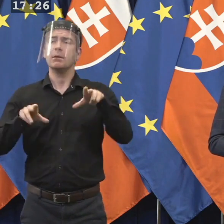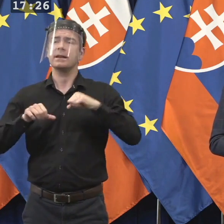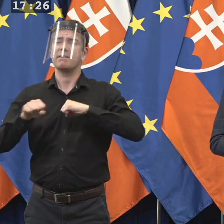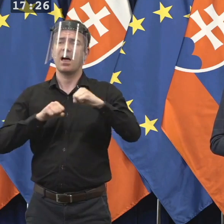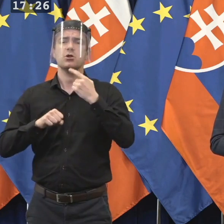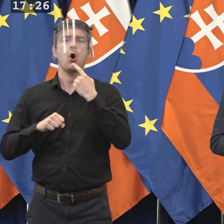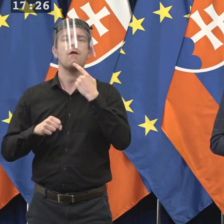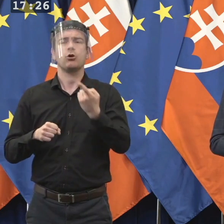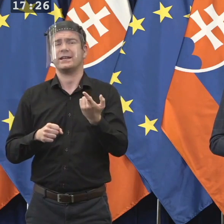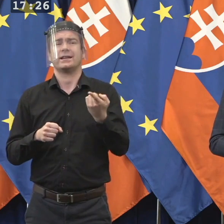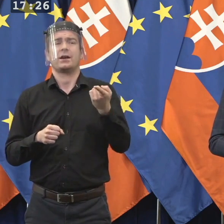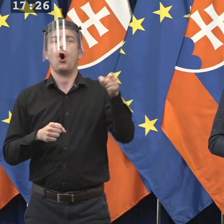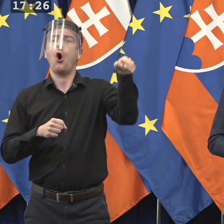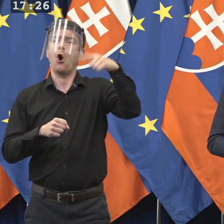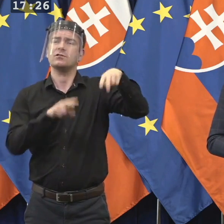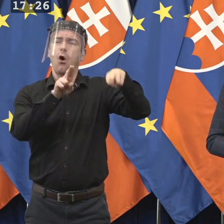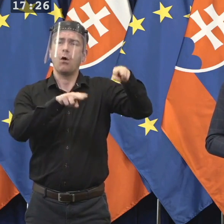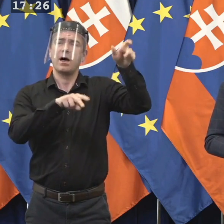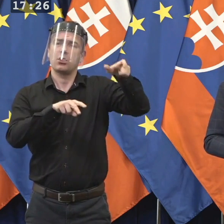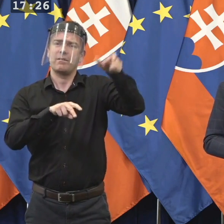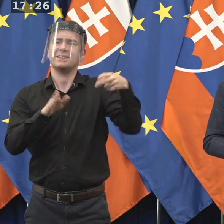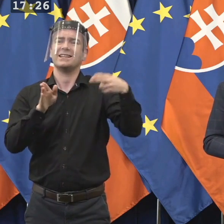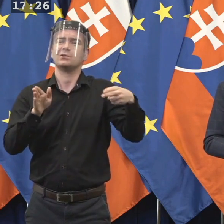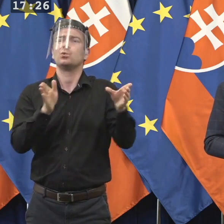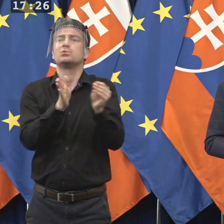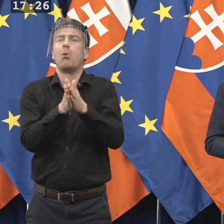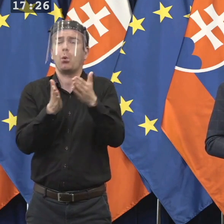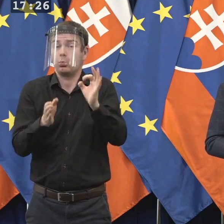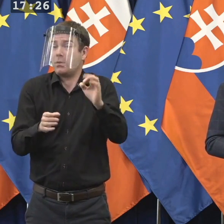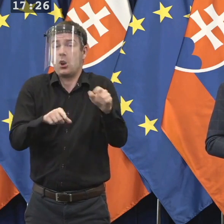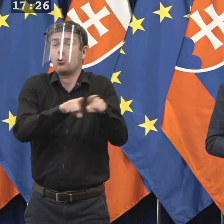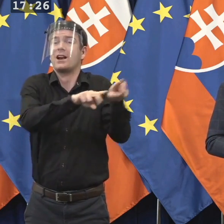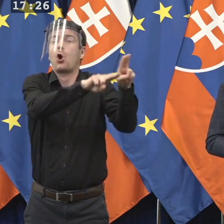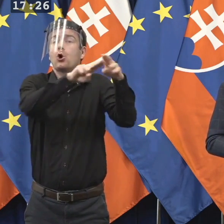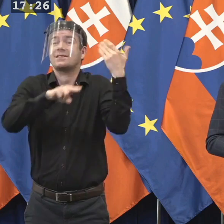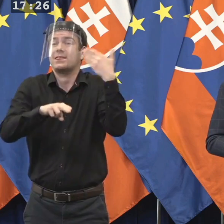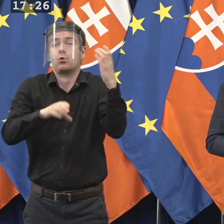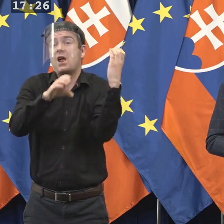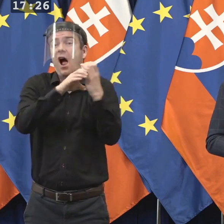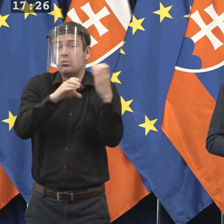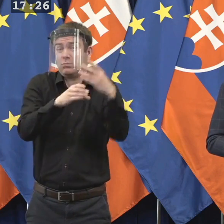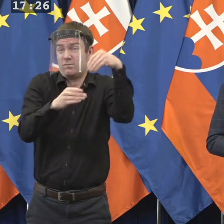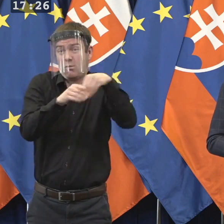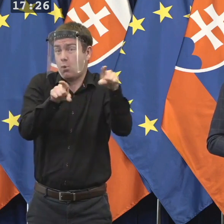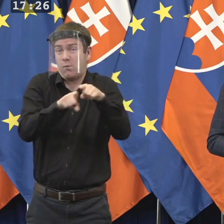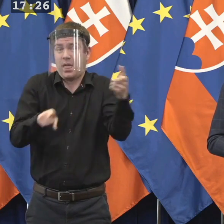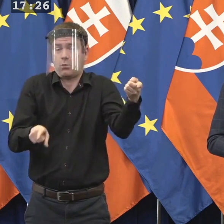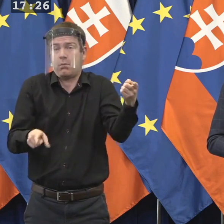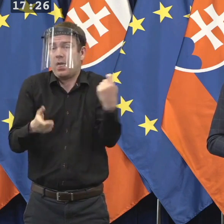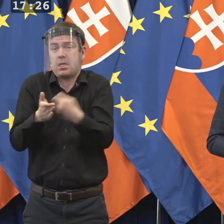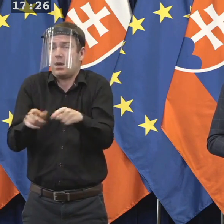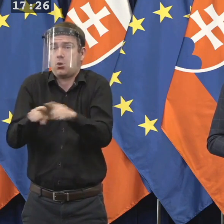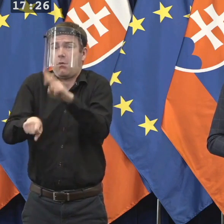cestujú autobusmi práve do tej štátnej karantény. Že oni majú negatívny test z Rakúska, potom ich posadia do autobusu a tam sa môže ešte aj nakaziť.